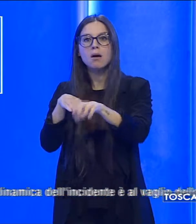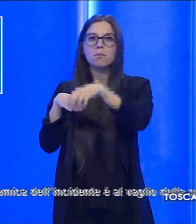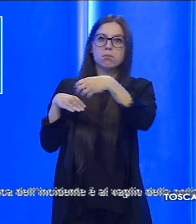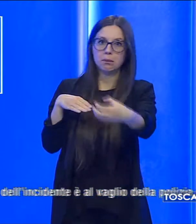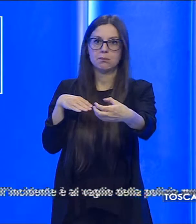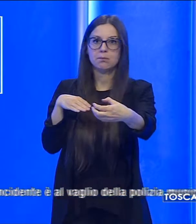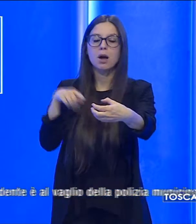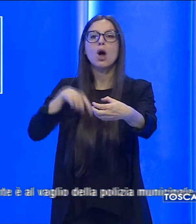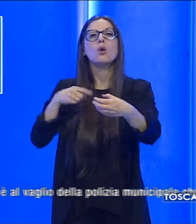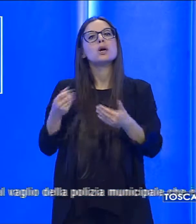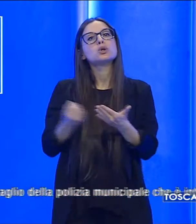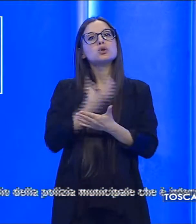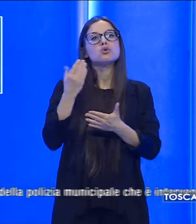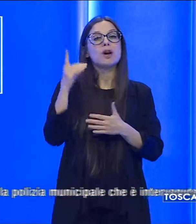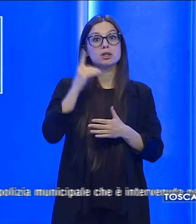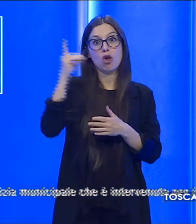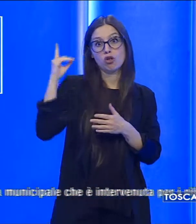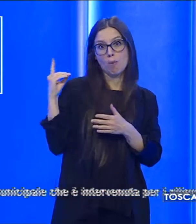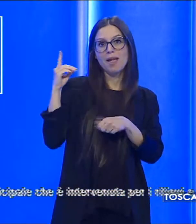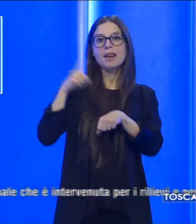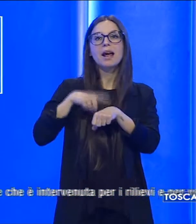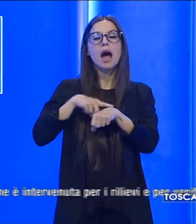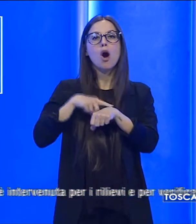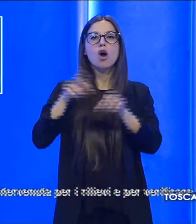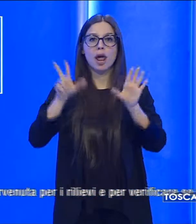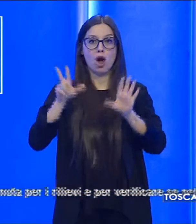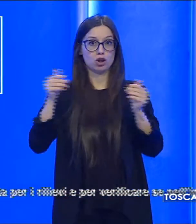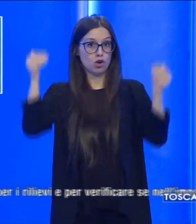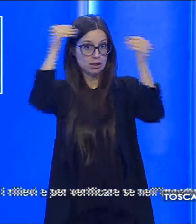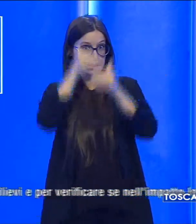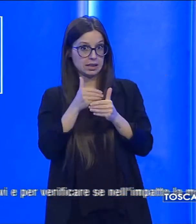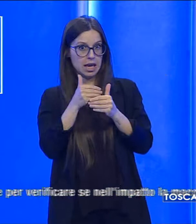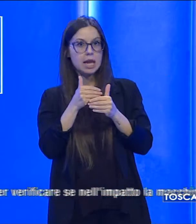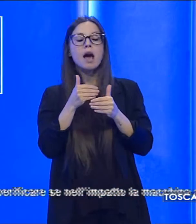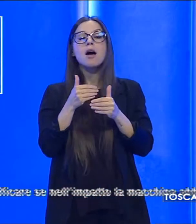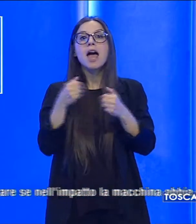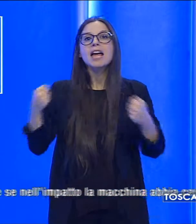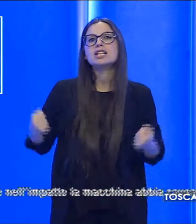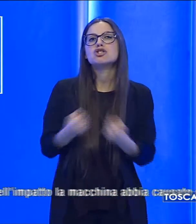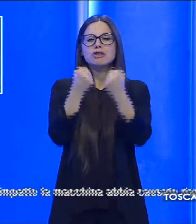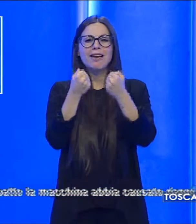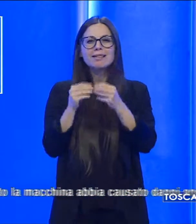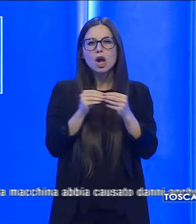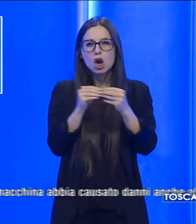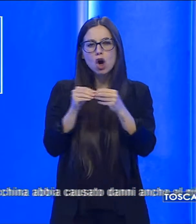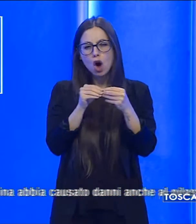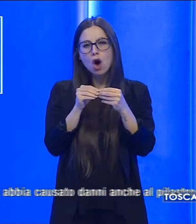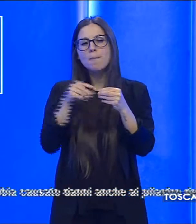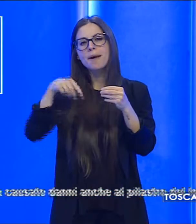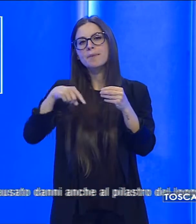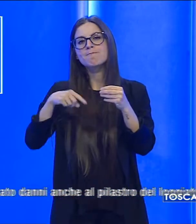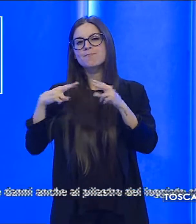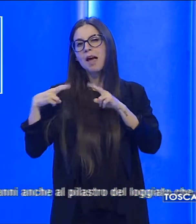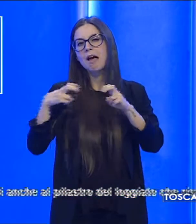È accaduto domenica sera intorno alle 20. Ora, la dinamica dell'incidente è al vaglio della Polizia Municipale, che è